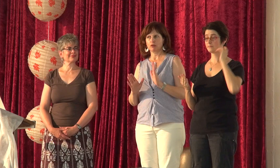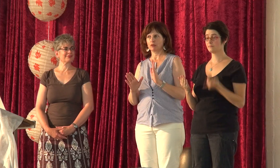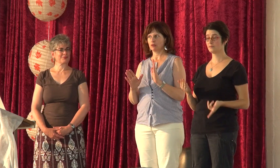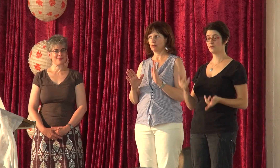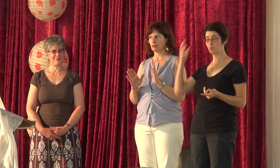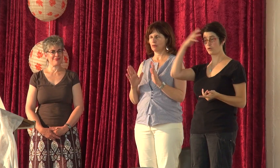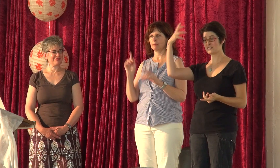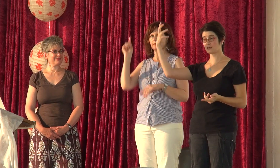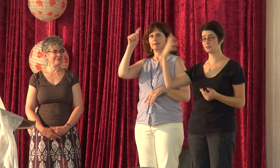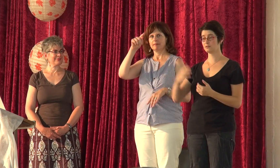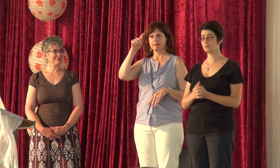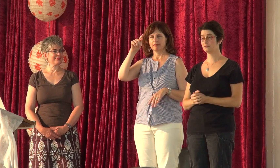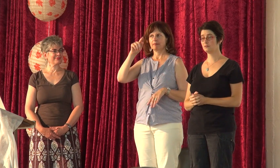פרופסורית